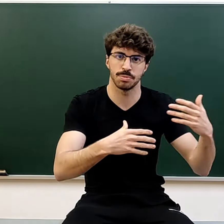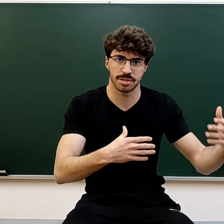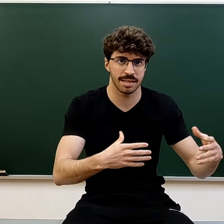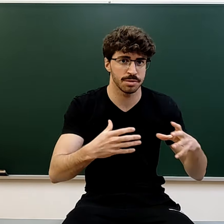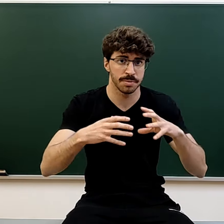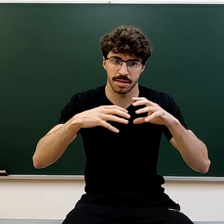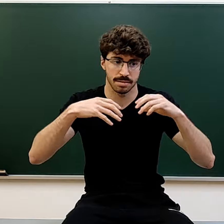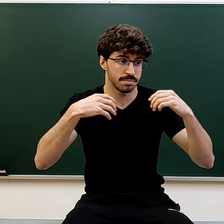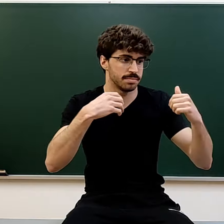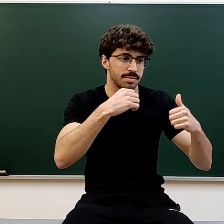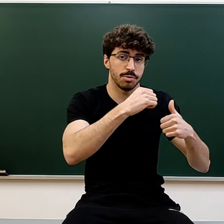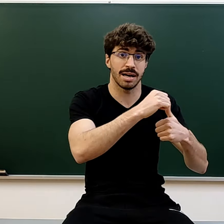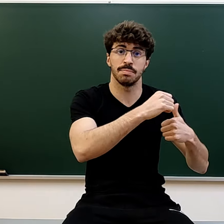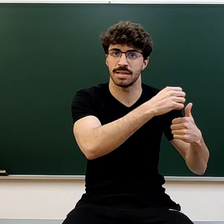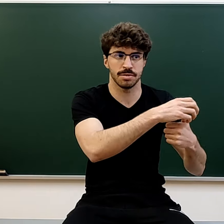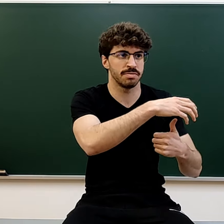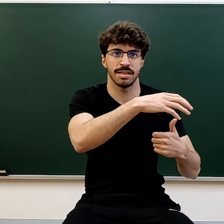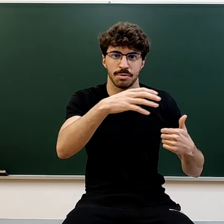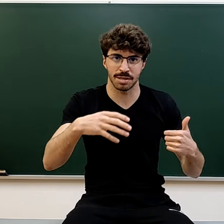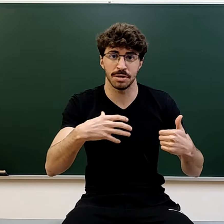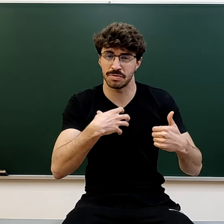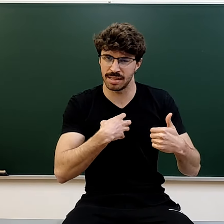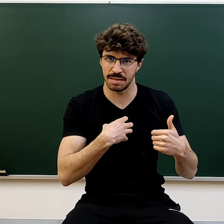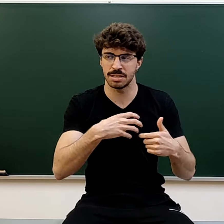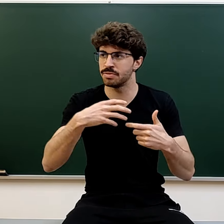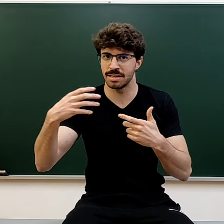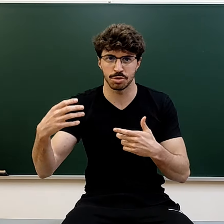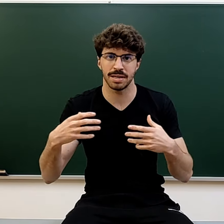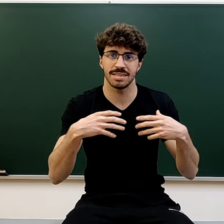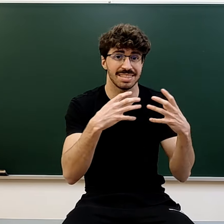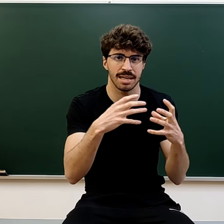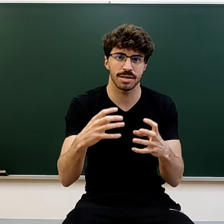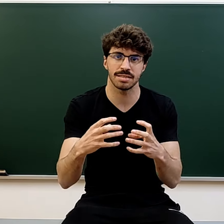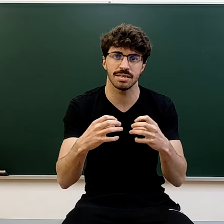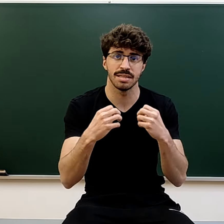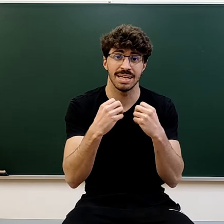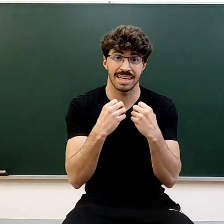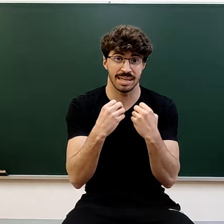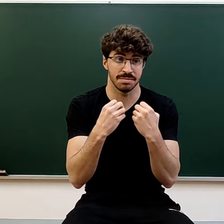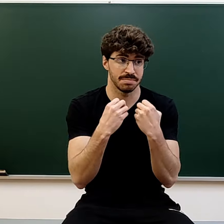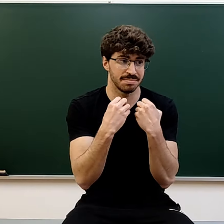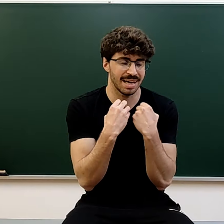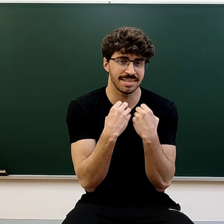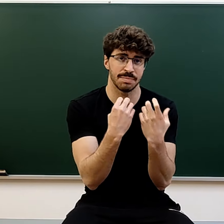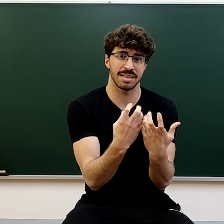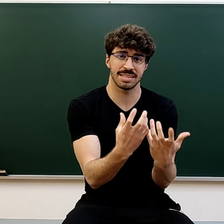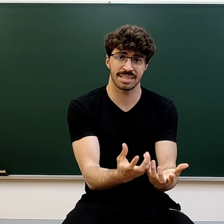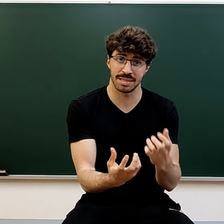opositando, una reputación frente a tus amigos, frente a ti mismo, frente a tus padres, sea lo que sea que hace que para ti ese examen